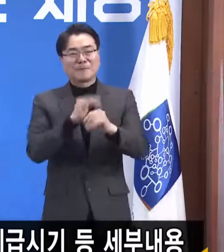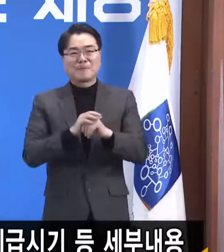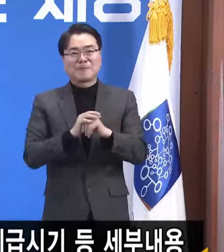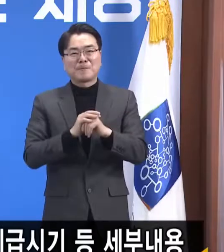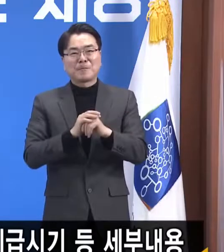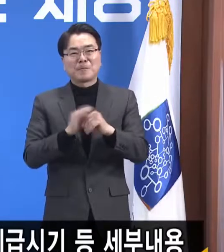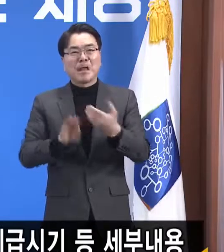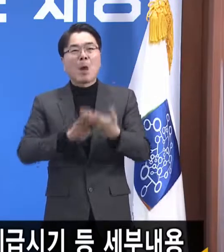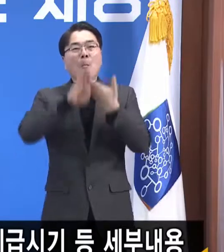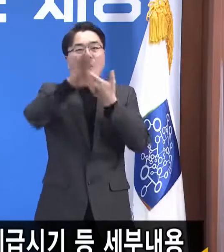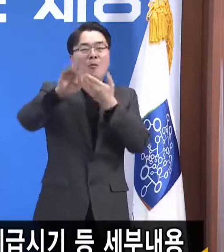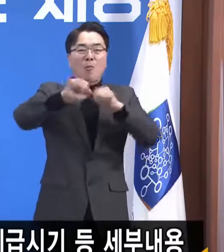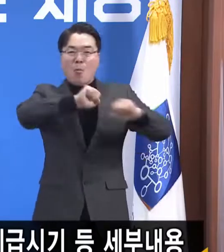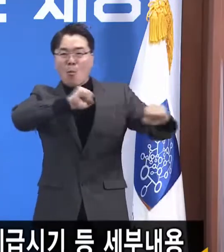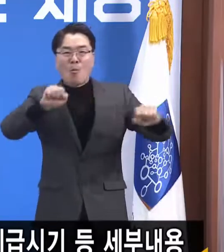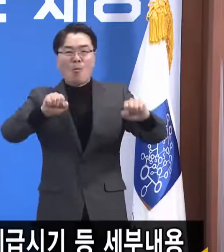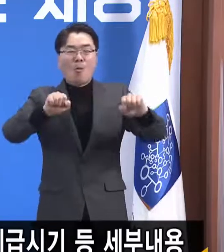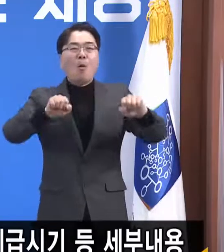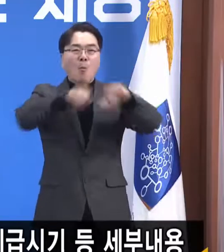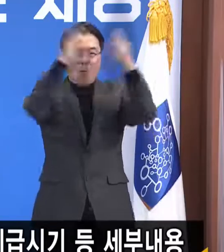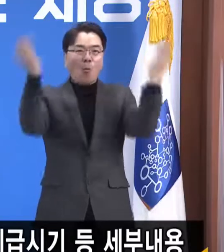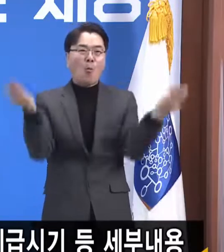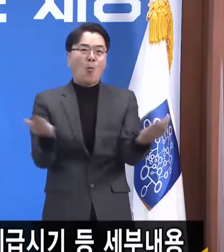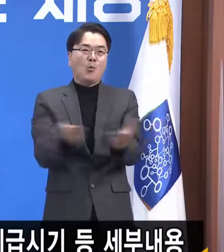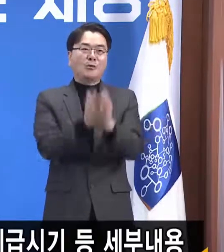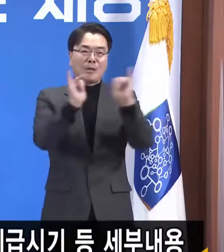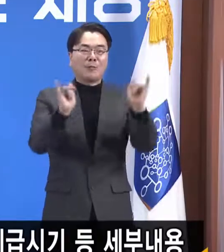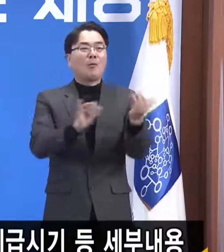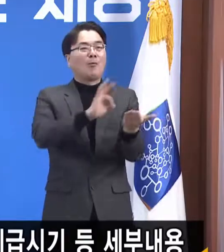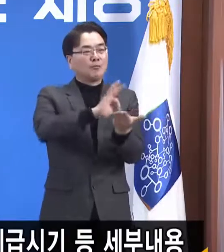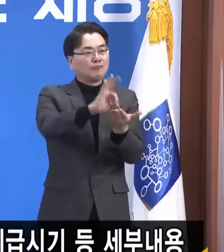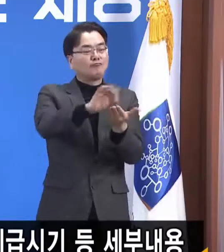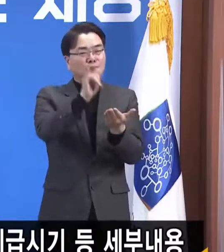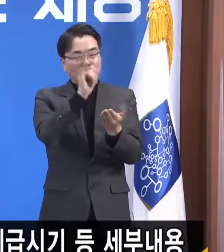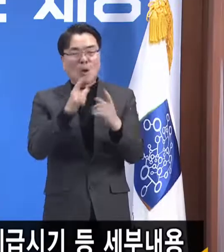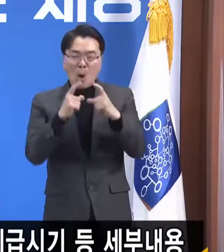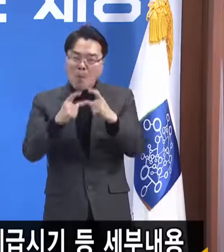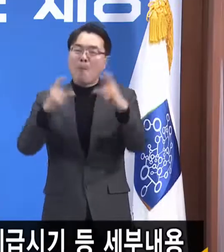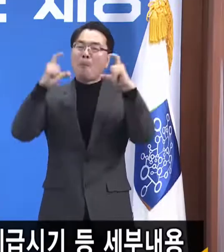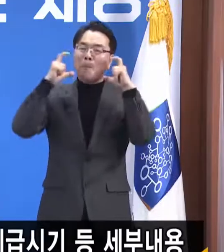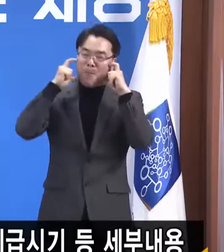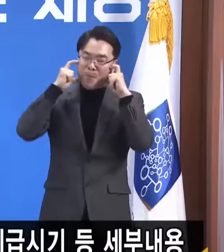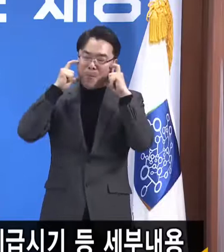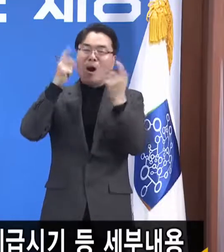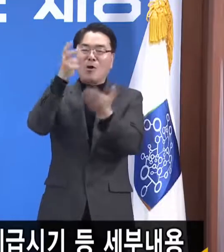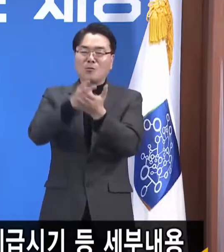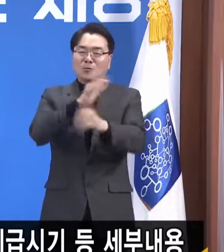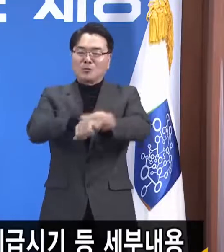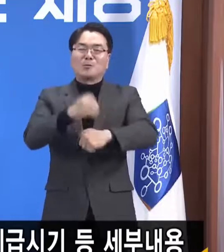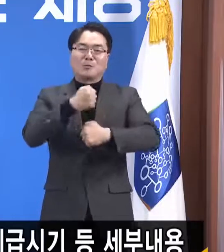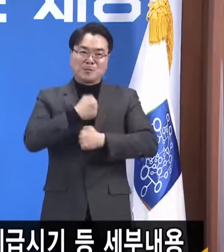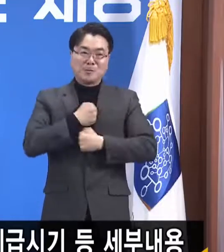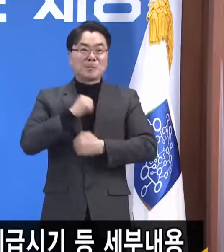대외활동도 다 합니다. 마스크 잘 쓰고 정부가 정한 수칙을 잘 지키면 되는 것이지